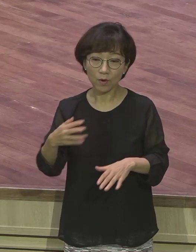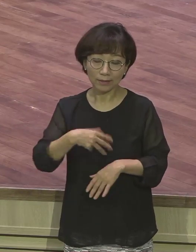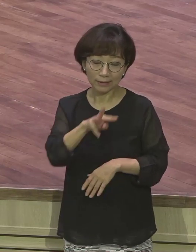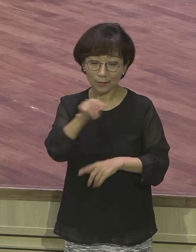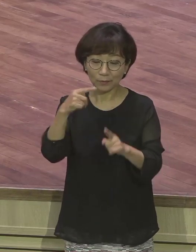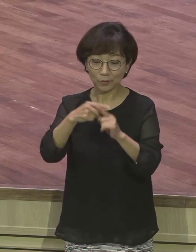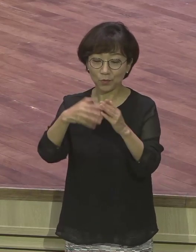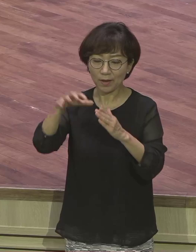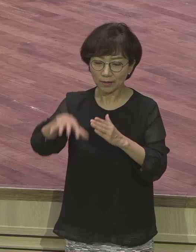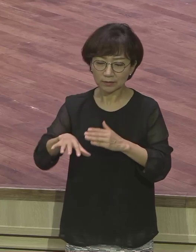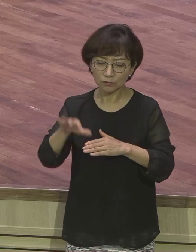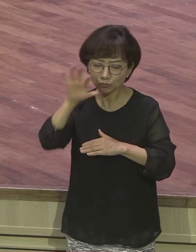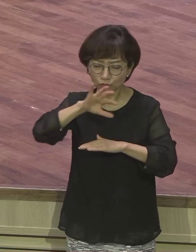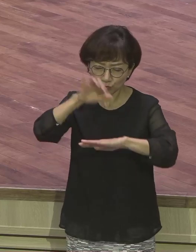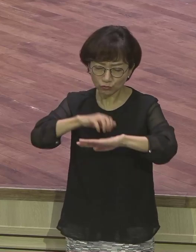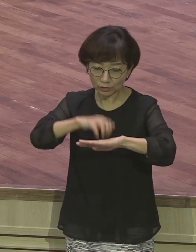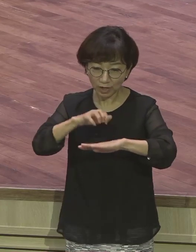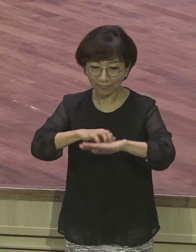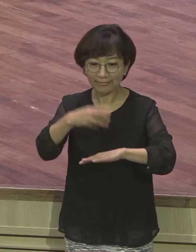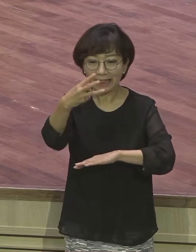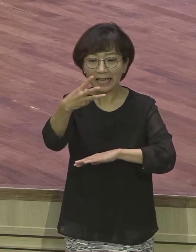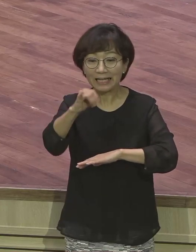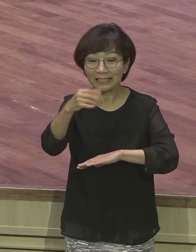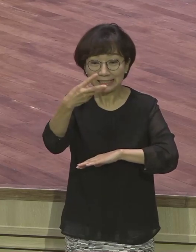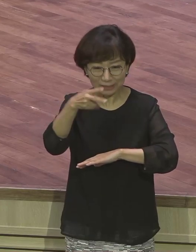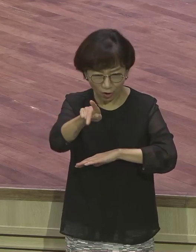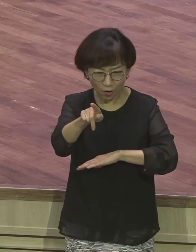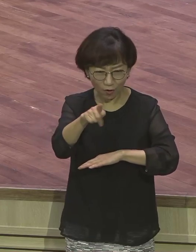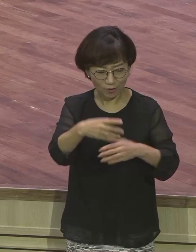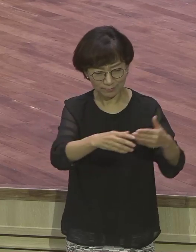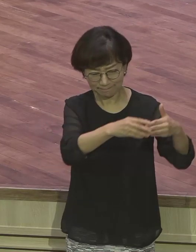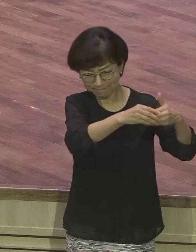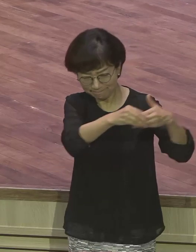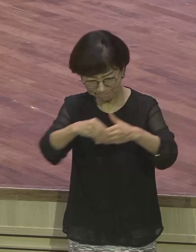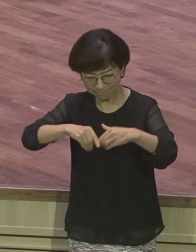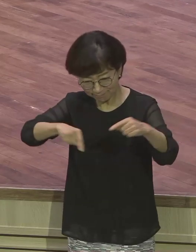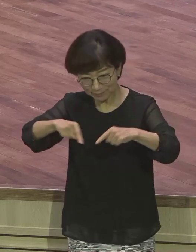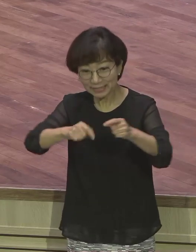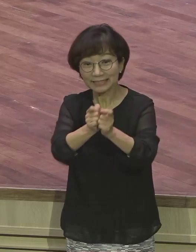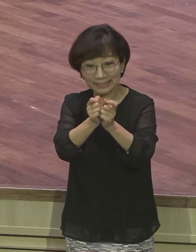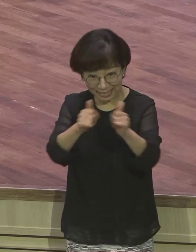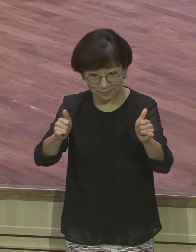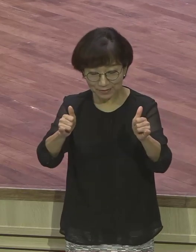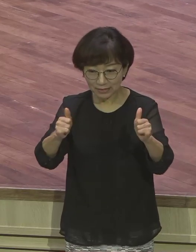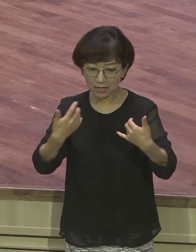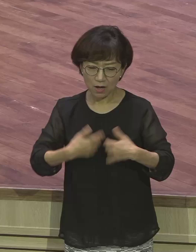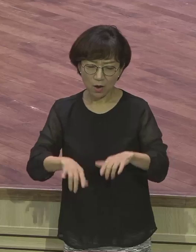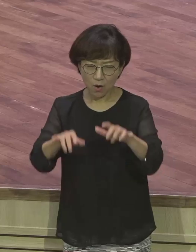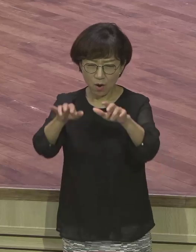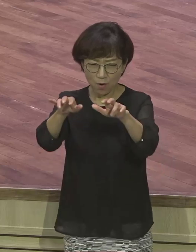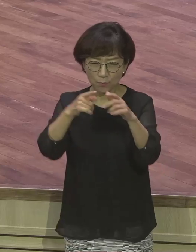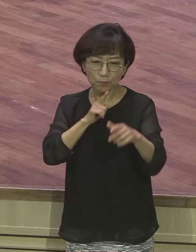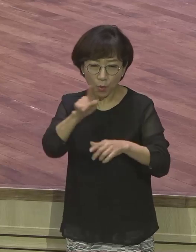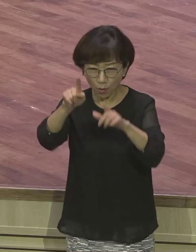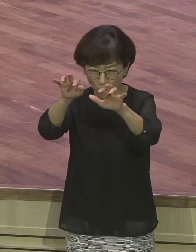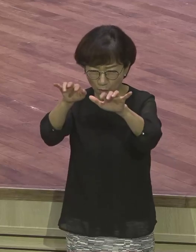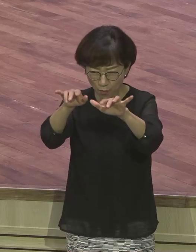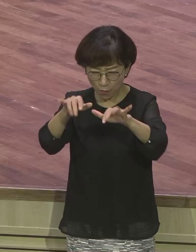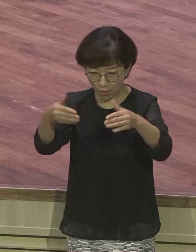랩런트들 리더 그러니까 스태프들 포함해서 보고서를 보니까 2,503명이